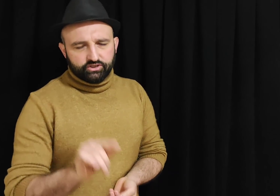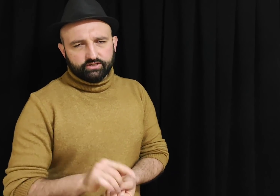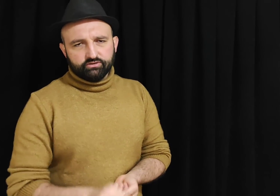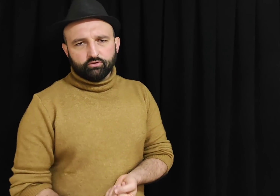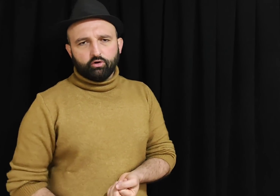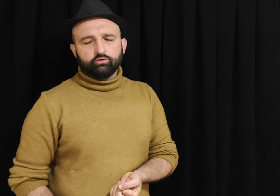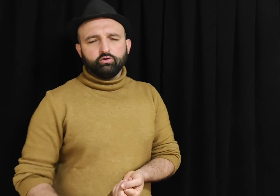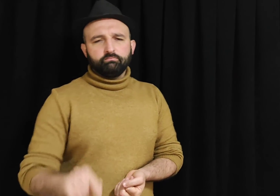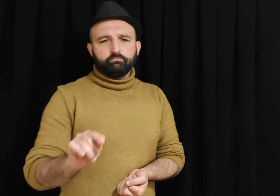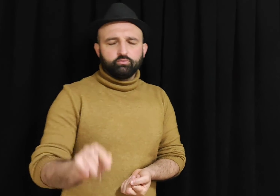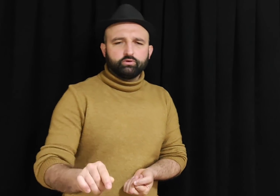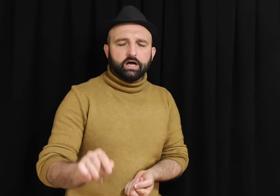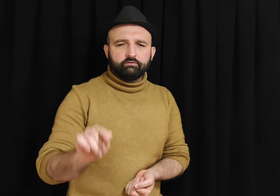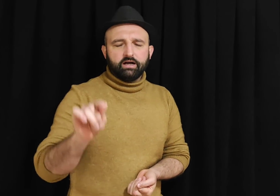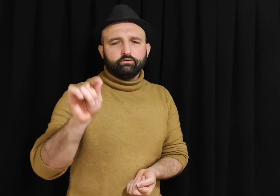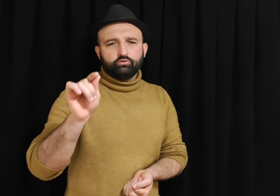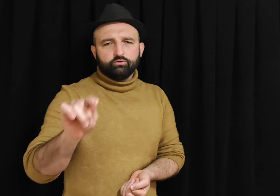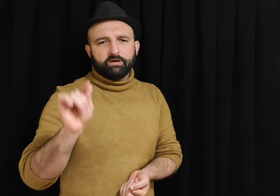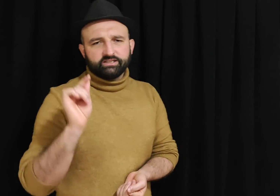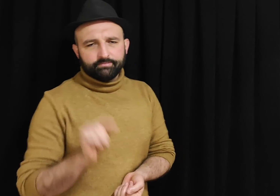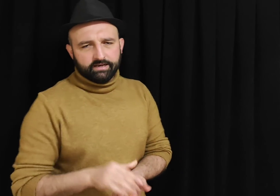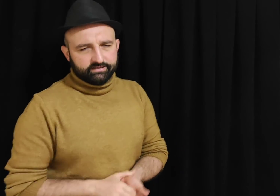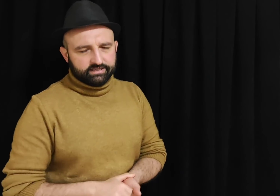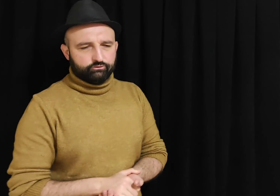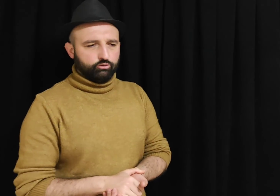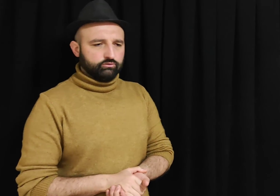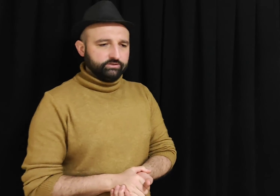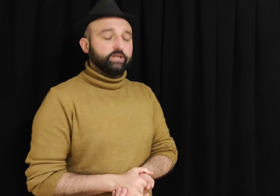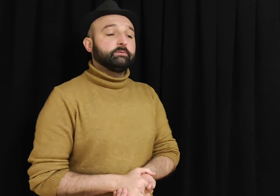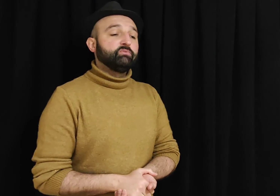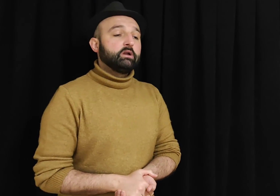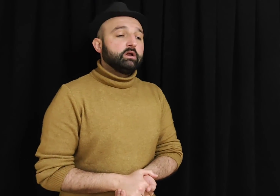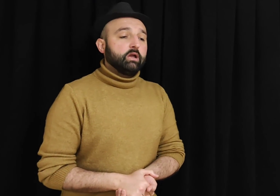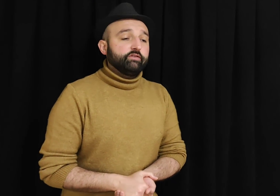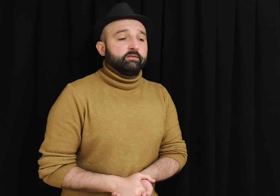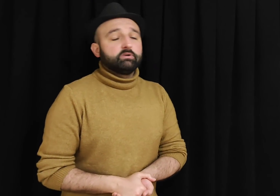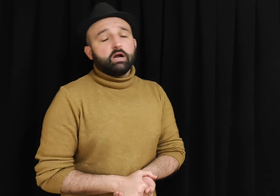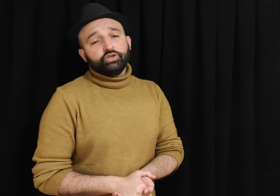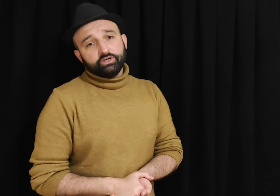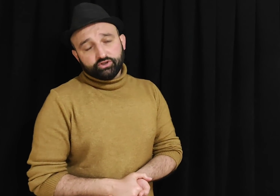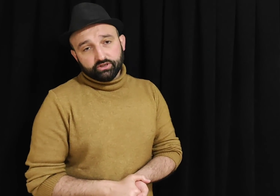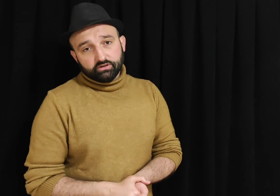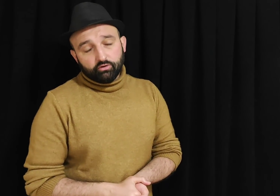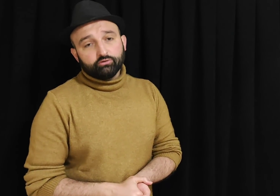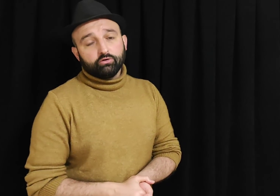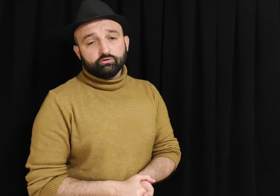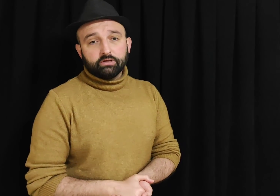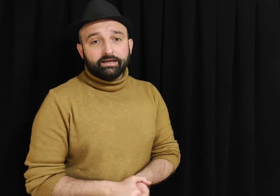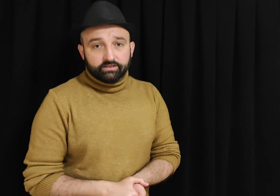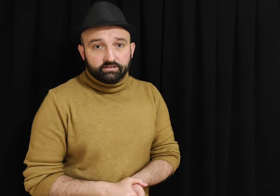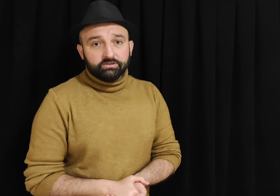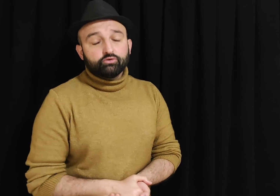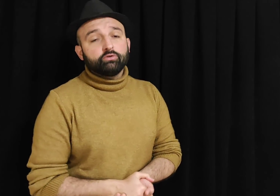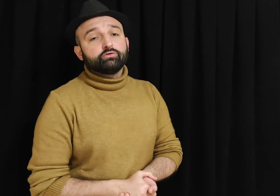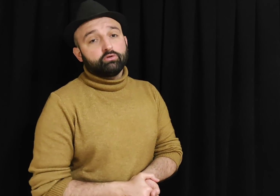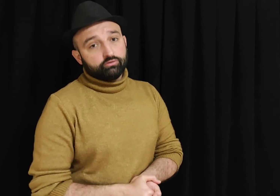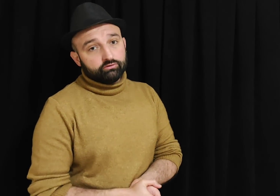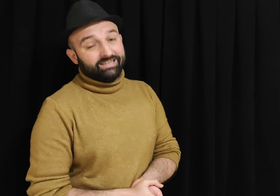içerisinde oldu. Bu dava Türk mahkemelerinde görülecek. Kaşıkçı konsolosluğa girmiş, konsolosluktan